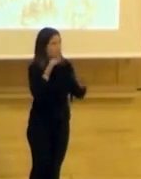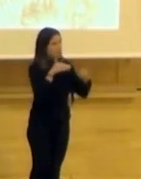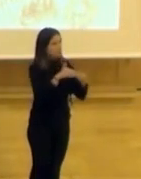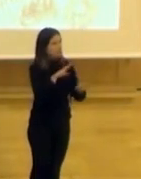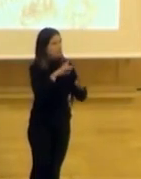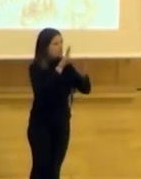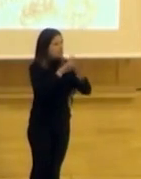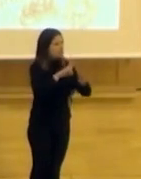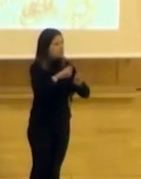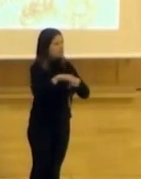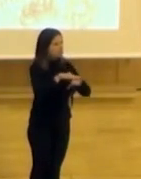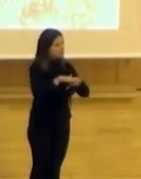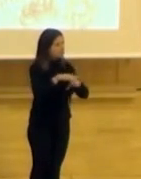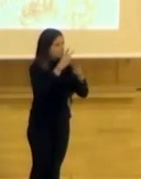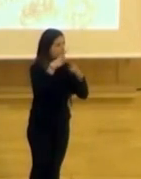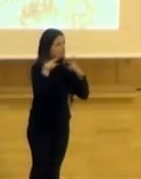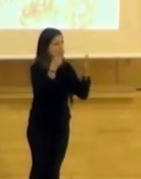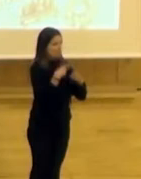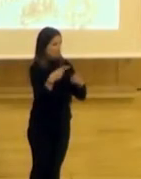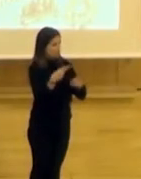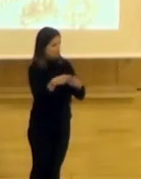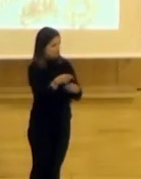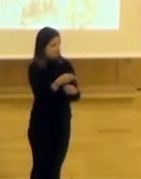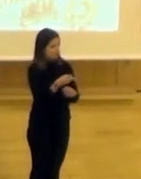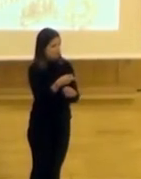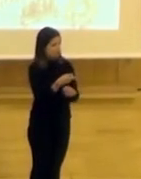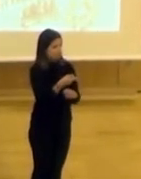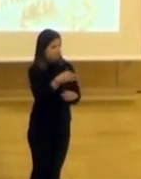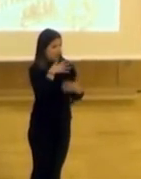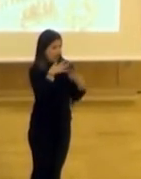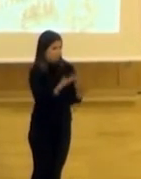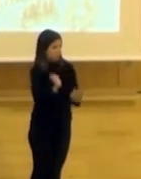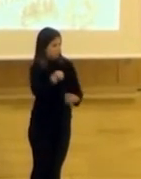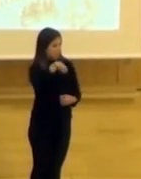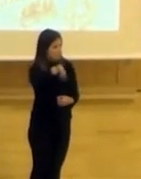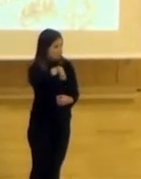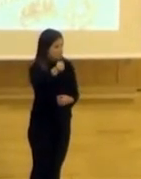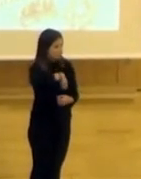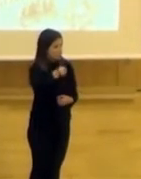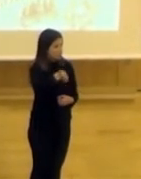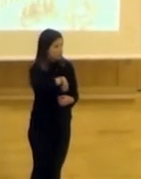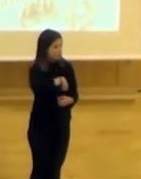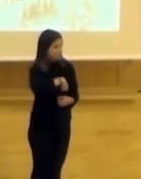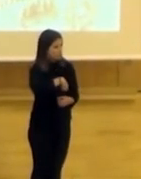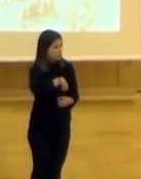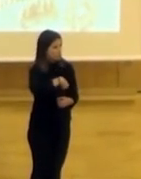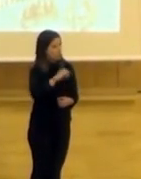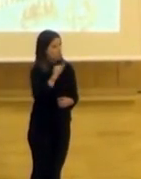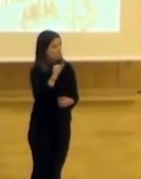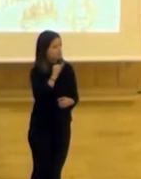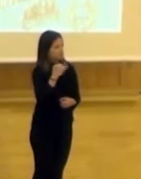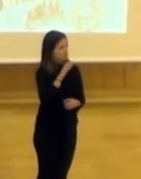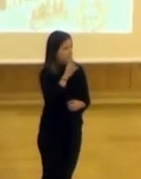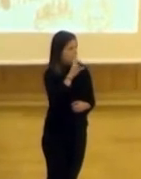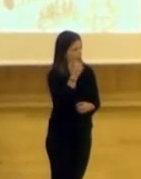Investigación en Gobierno, Administración y Políticas Públicas, que yo presido actualmente y que es iberoamericano, como lo